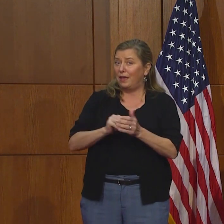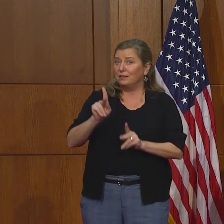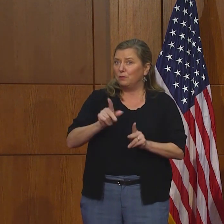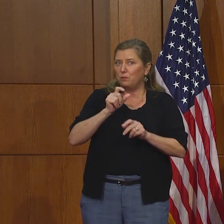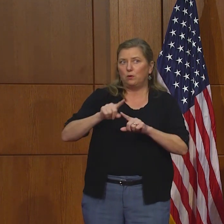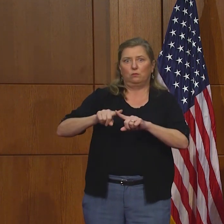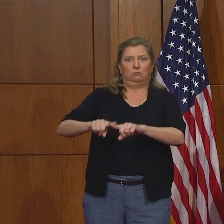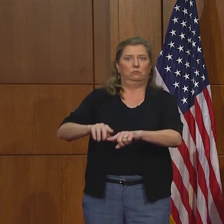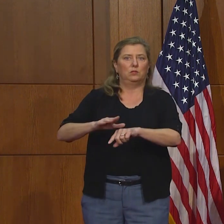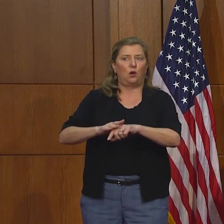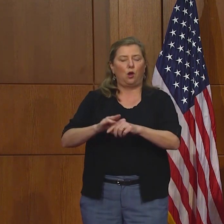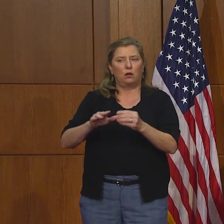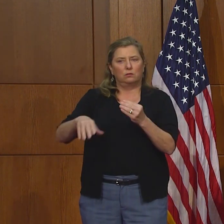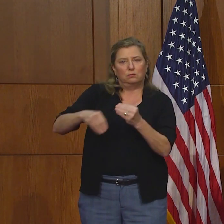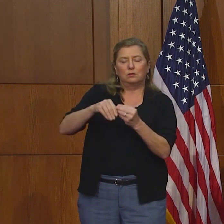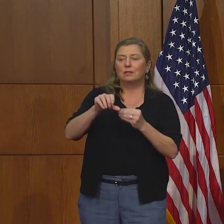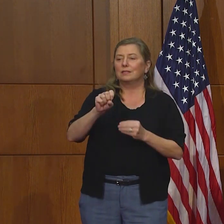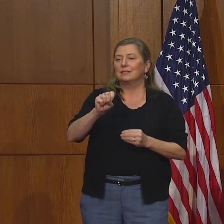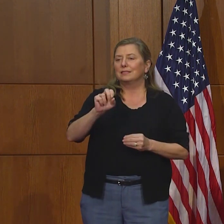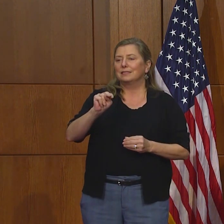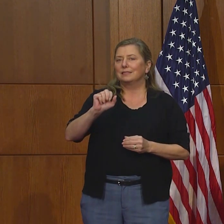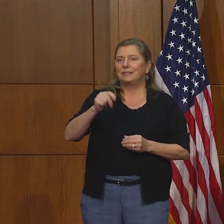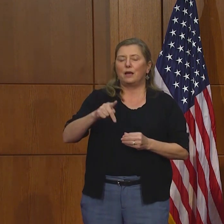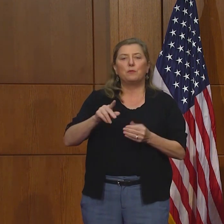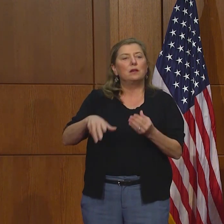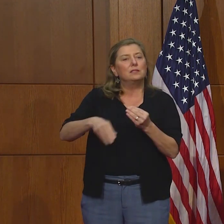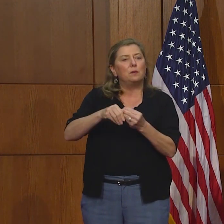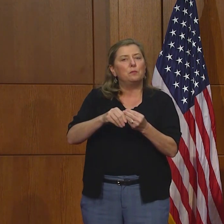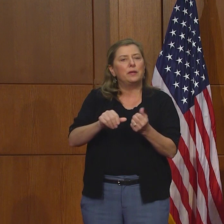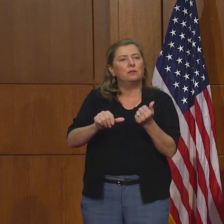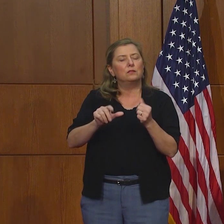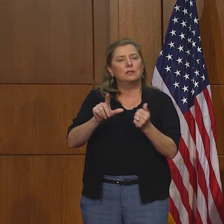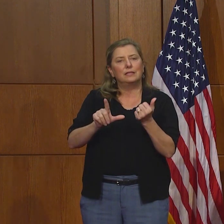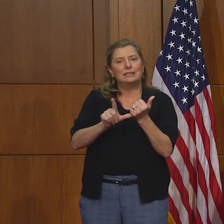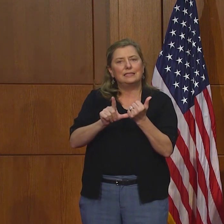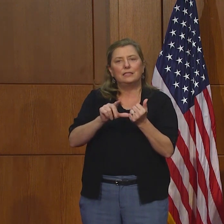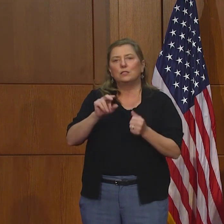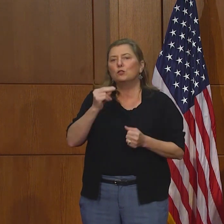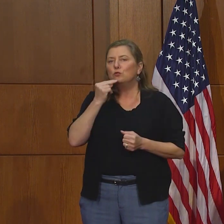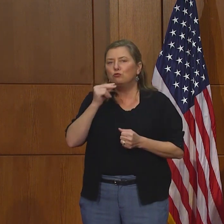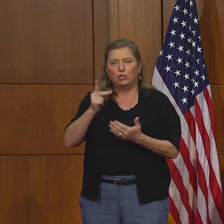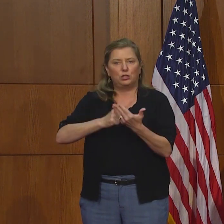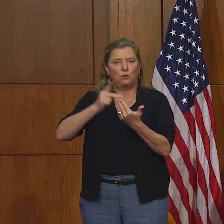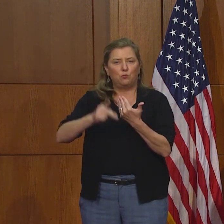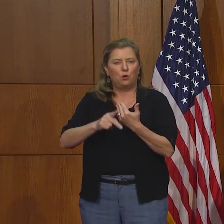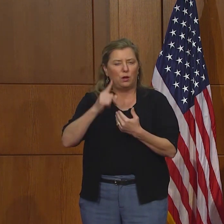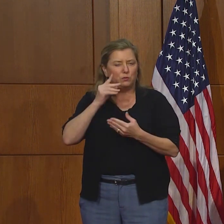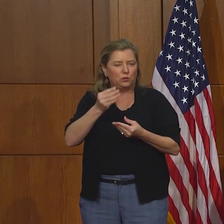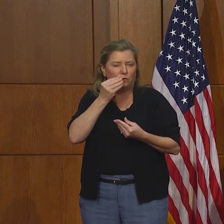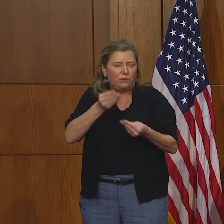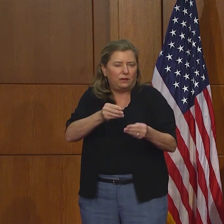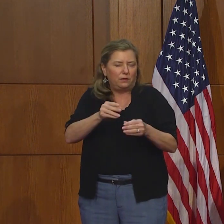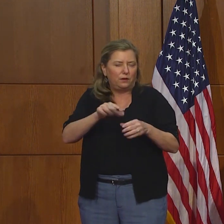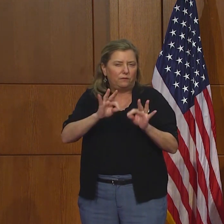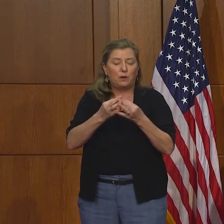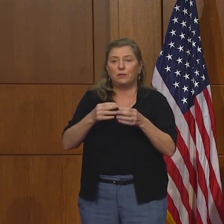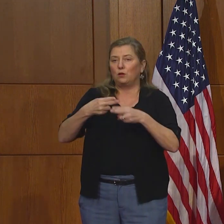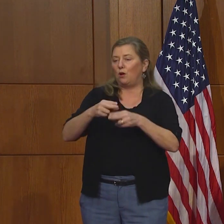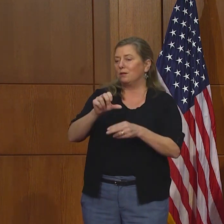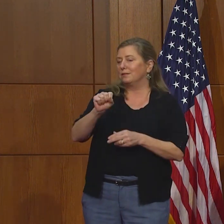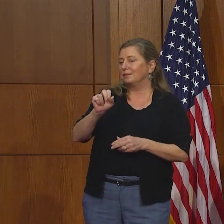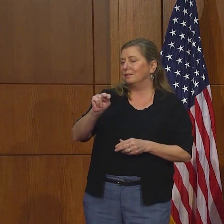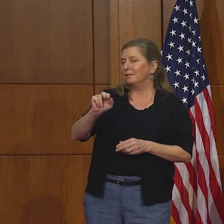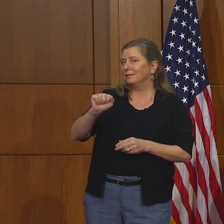440.000 personas que se han beneficiado del programa de alimentación de Virginia. Esto se